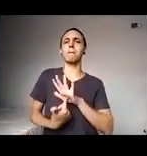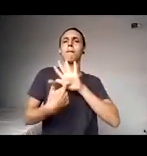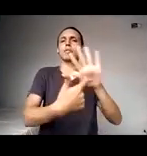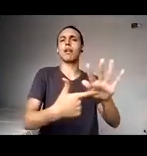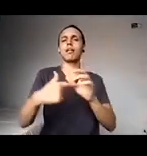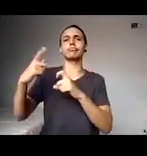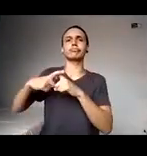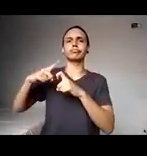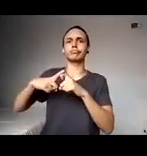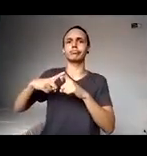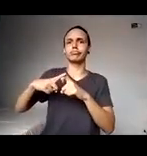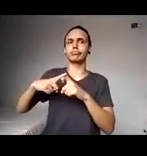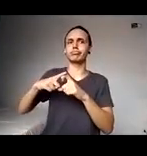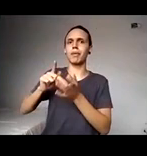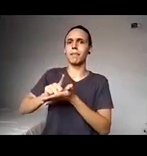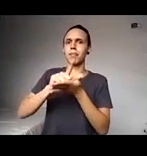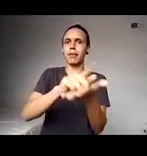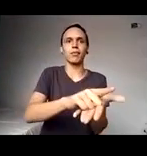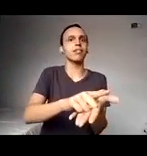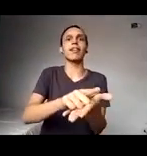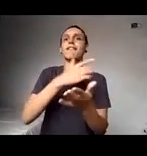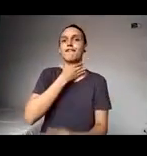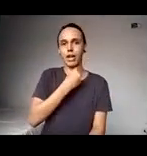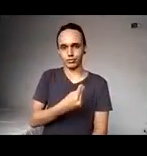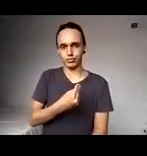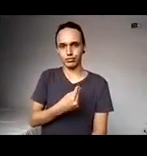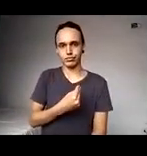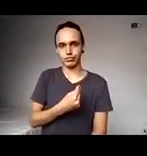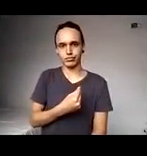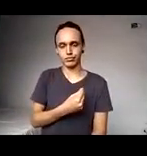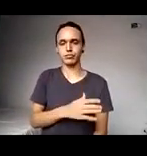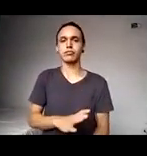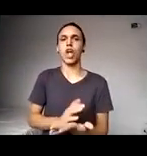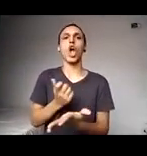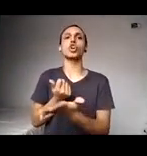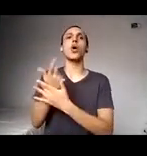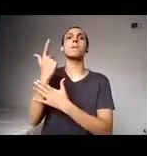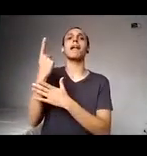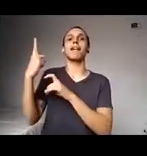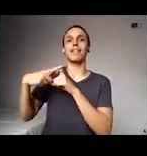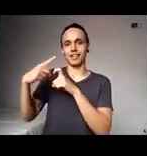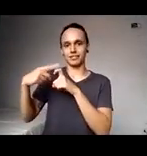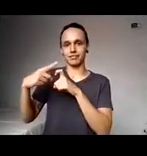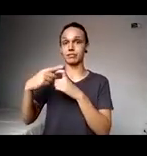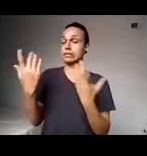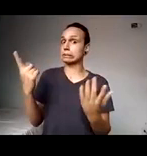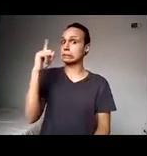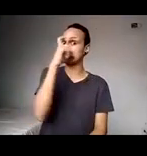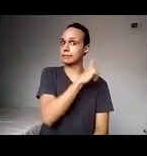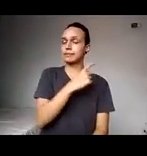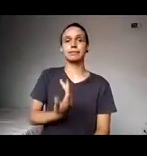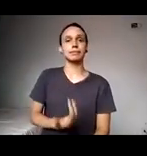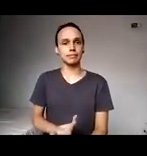que não eram laudos verdadeiros, enfim, compraram laudos, a gente sabe que isso é muito complexo e aí acaba tirando